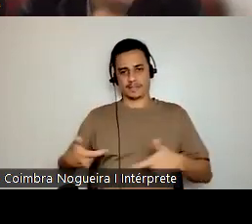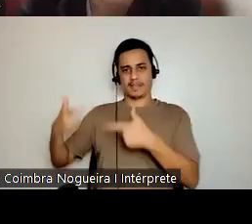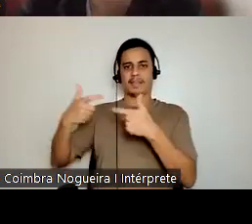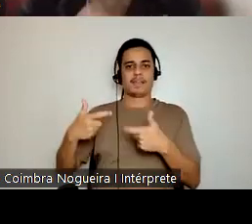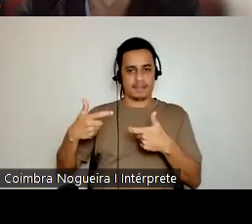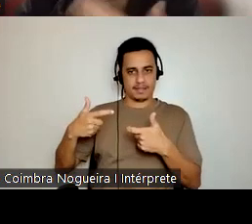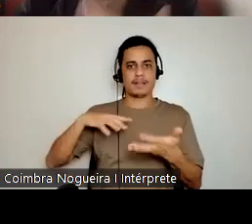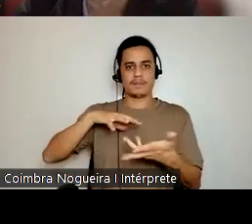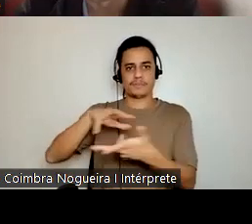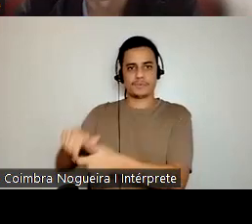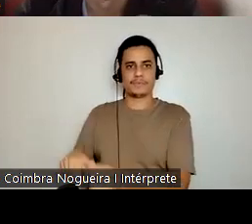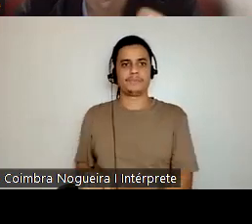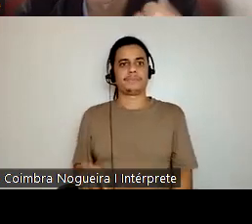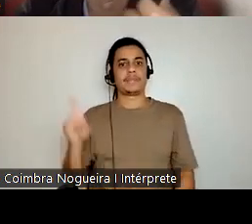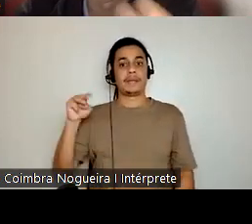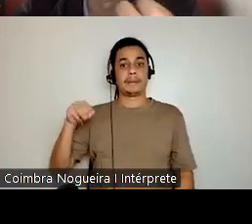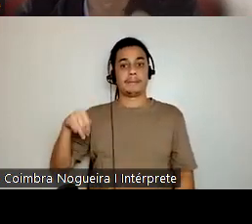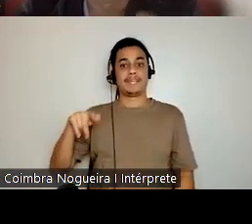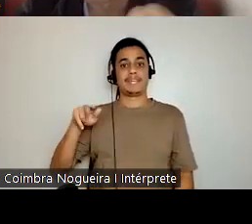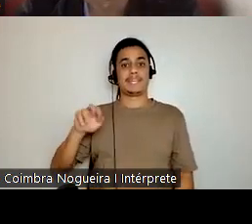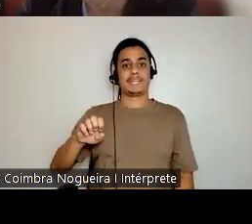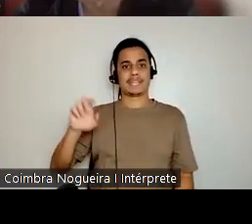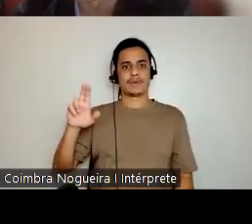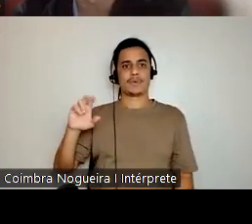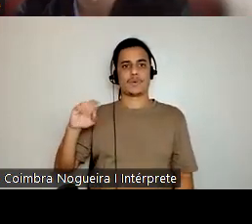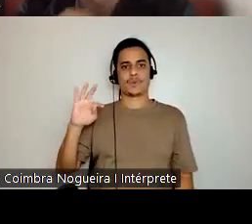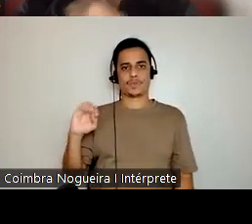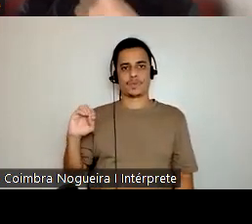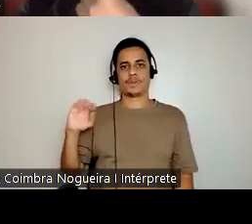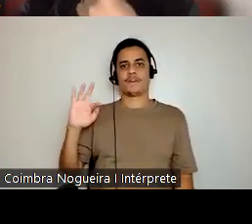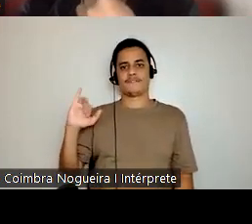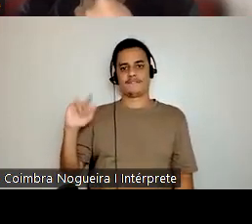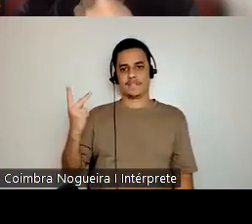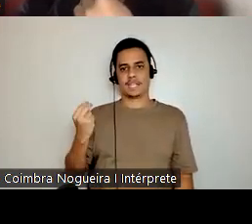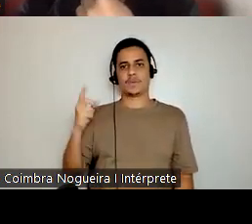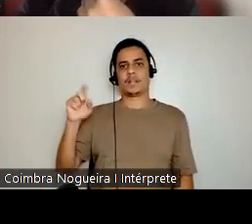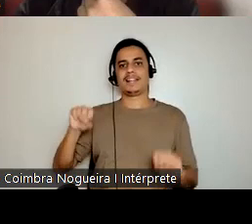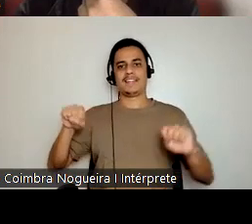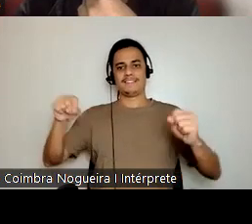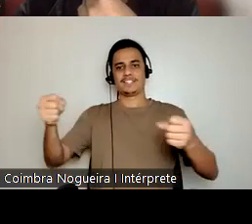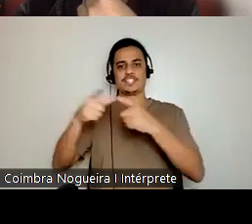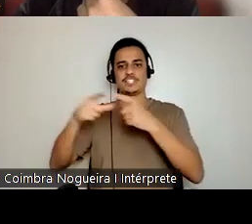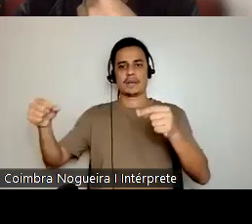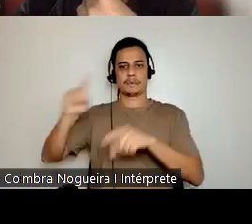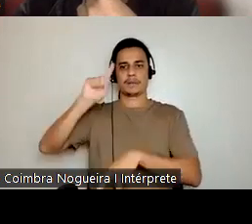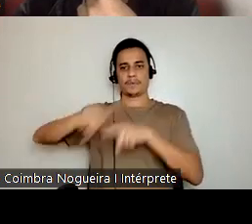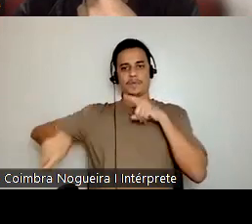Miguel Couto Filho, que era um deputado que defendia a proibição da imigração japonesa, ele